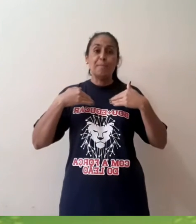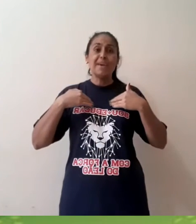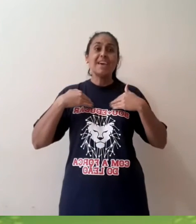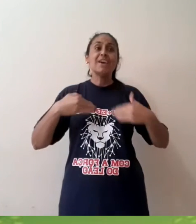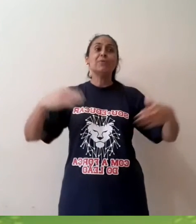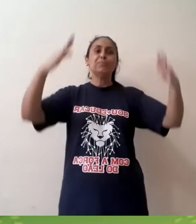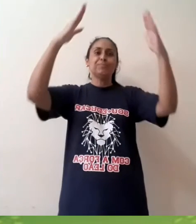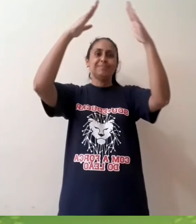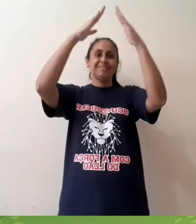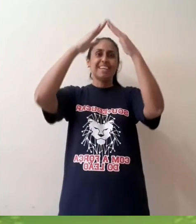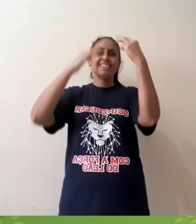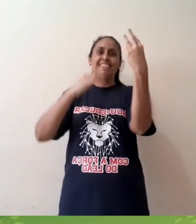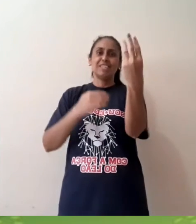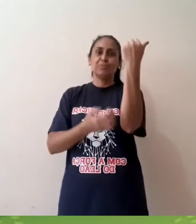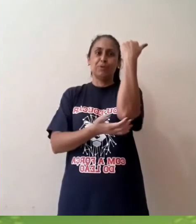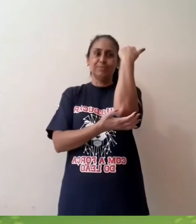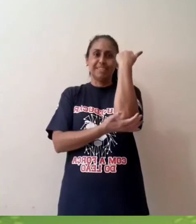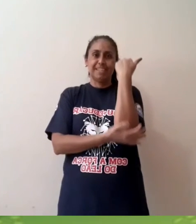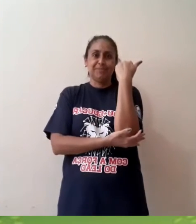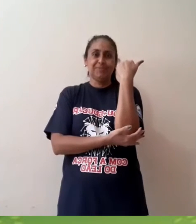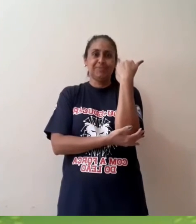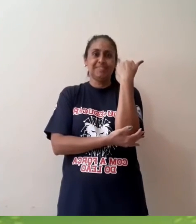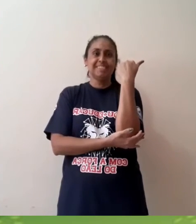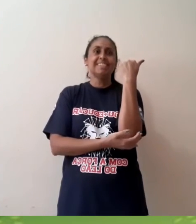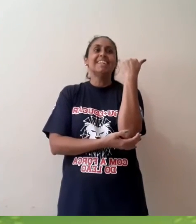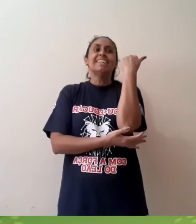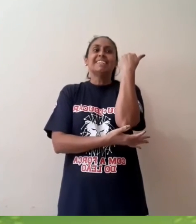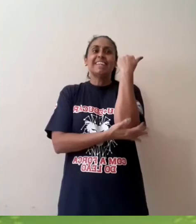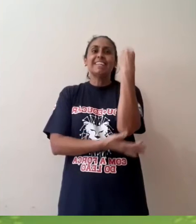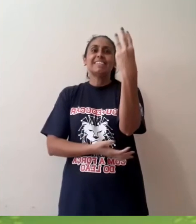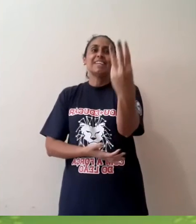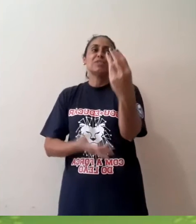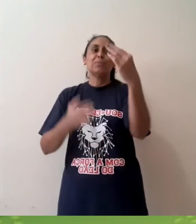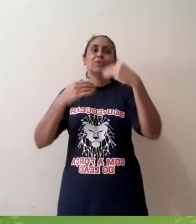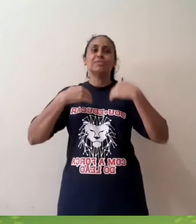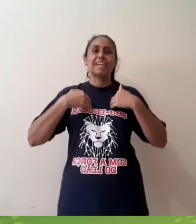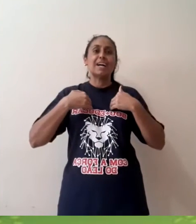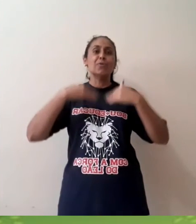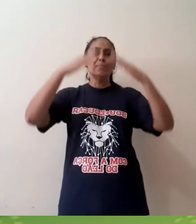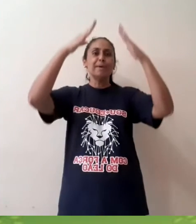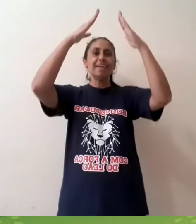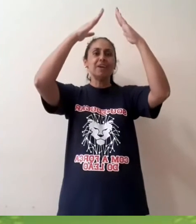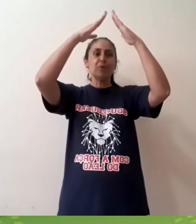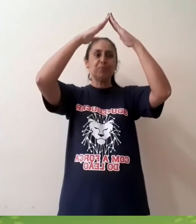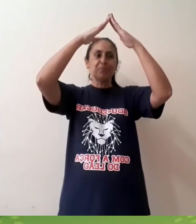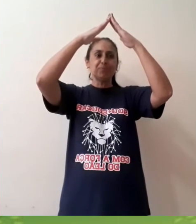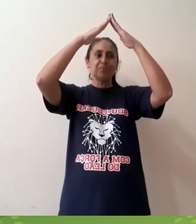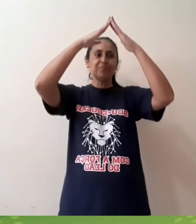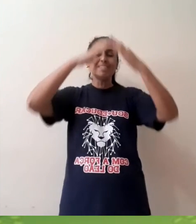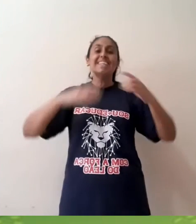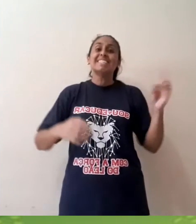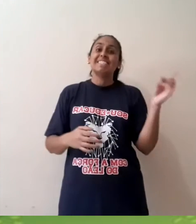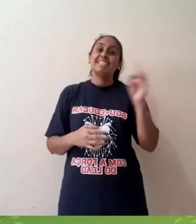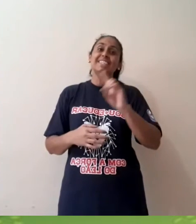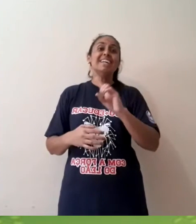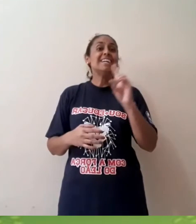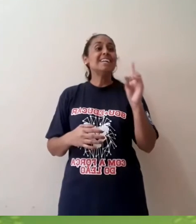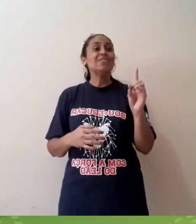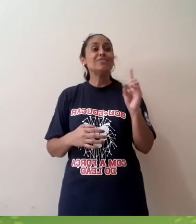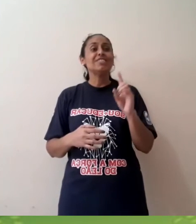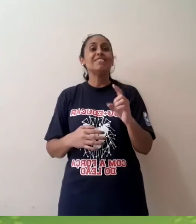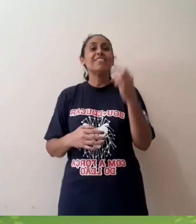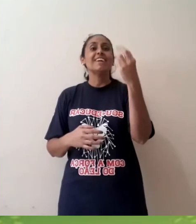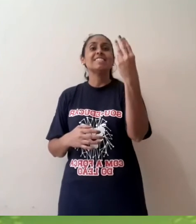O meu tem três pontas. Tem três pontas, o meu. Se